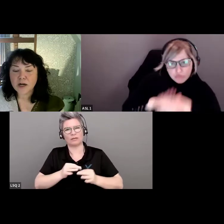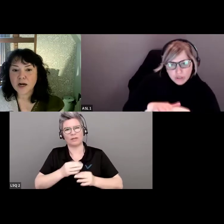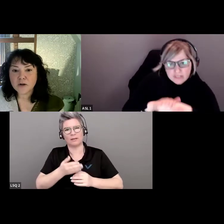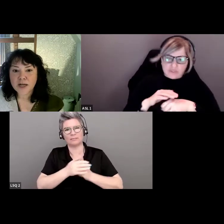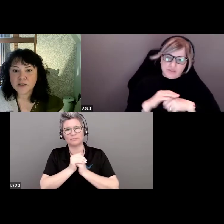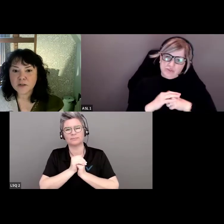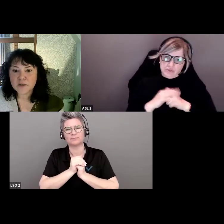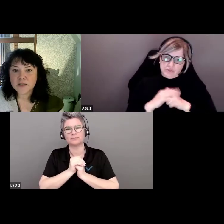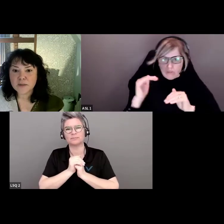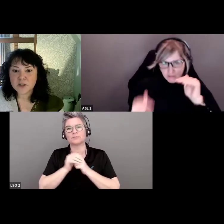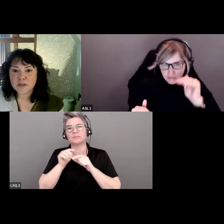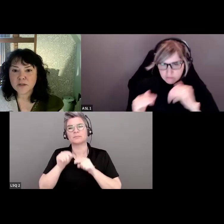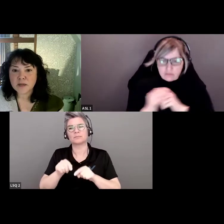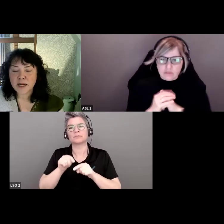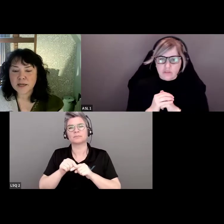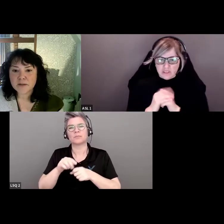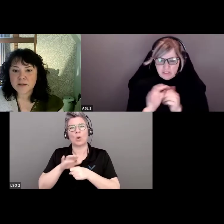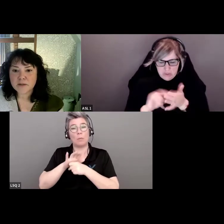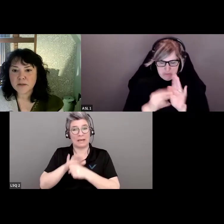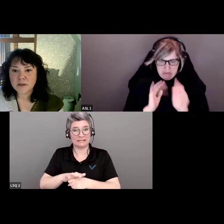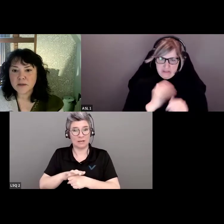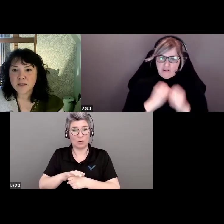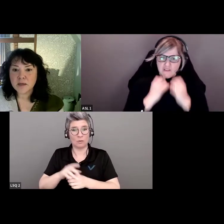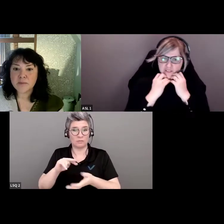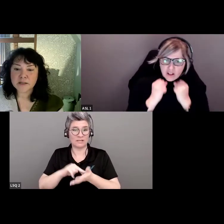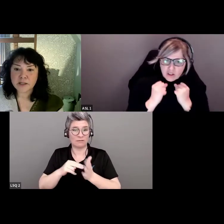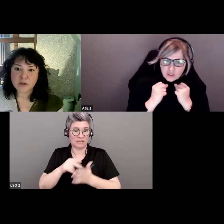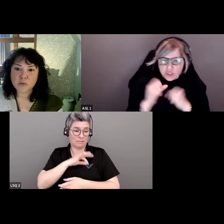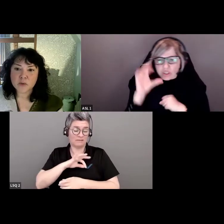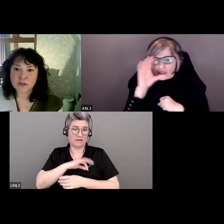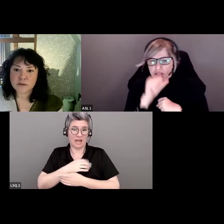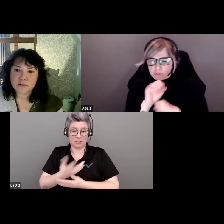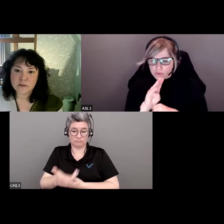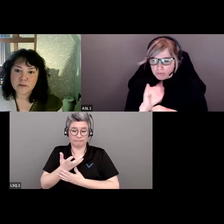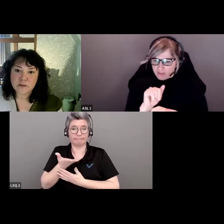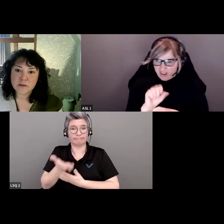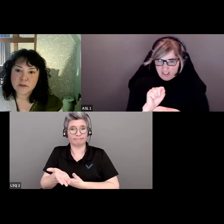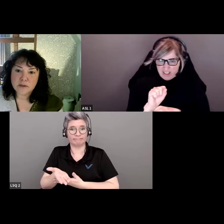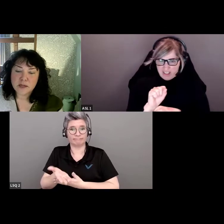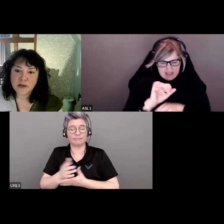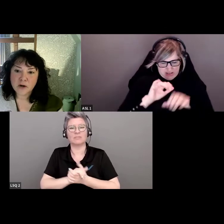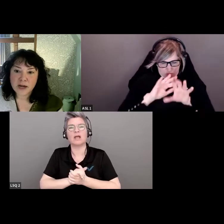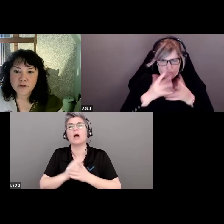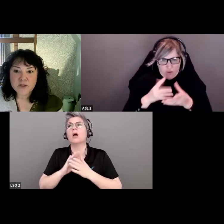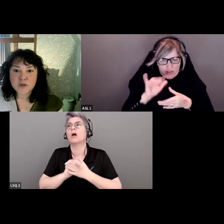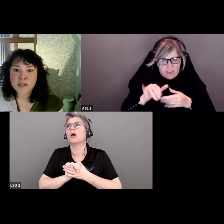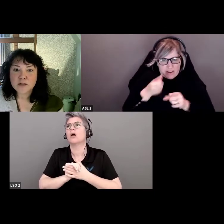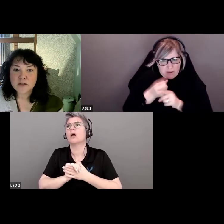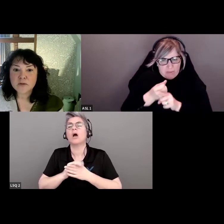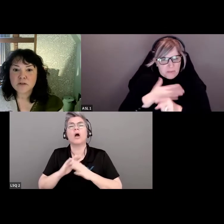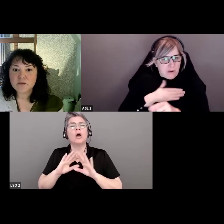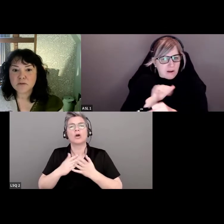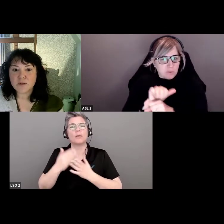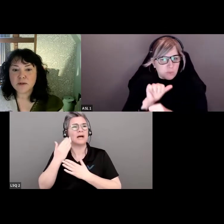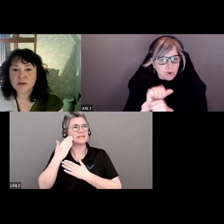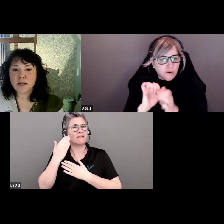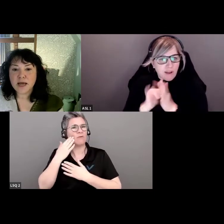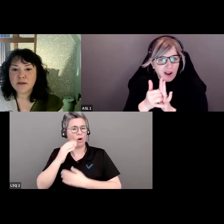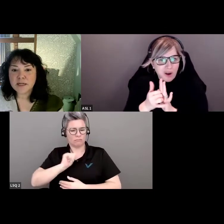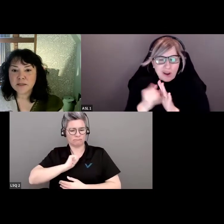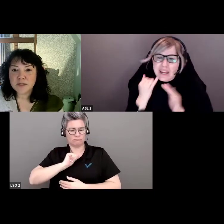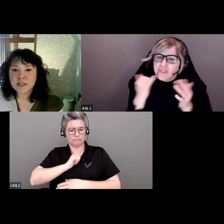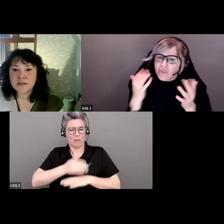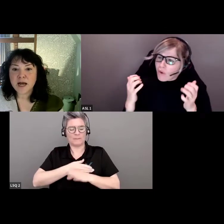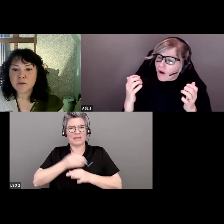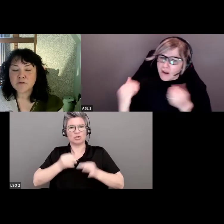Elles reconstituent l'oppression et les privilèges. Comment savoir comment nos propres préjugés